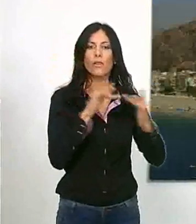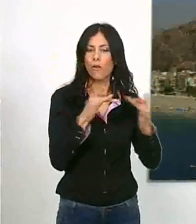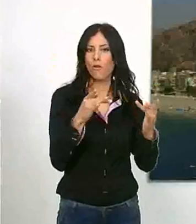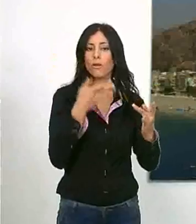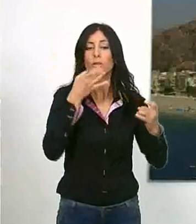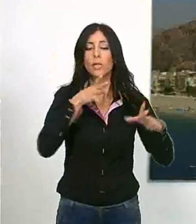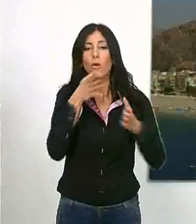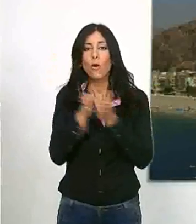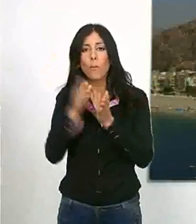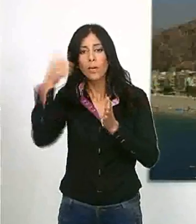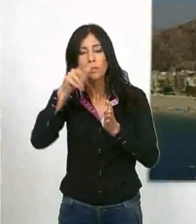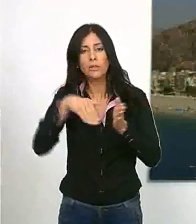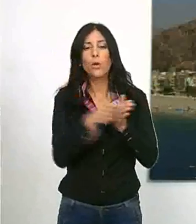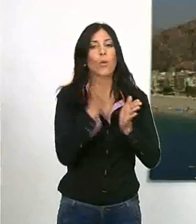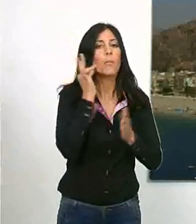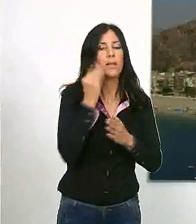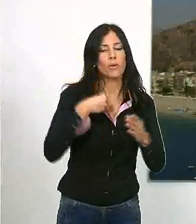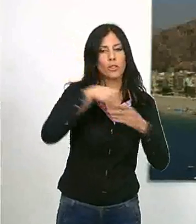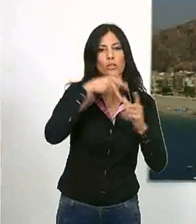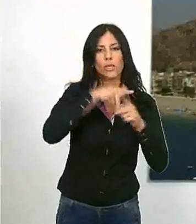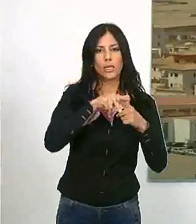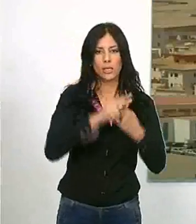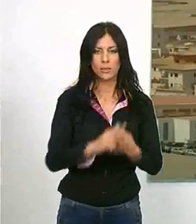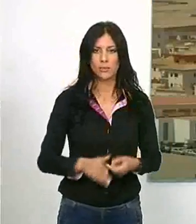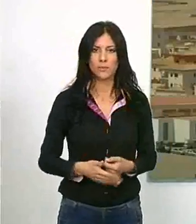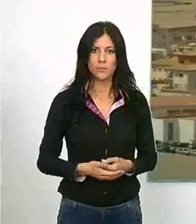relaciones con compañeros y compañeras del taller.